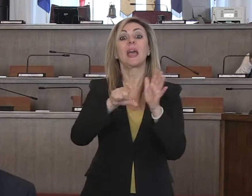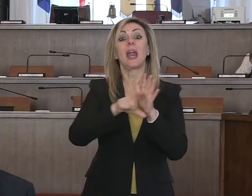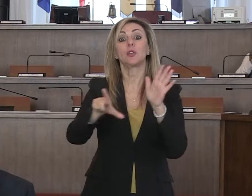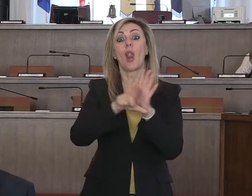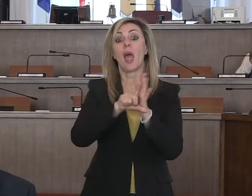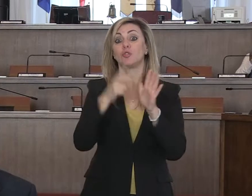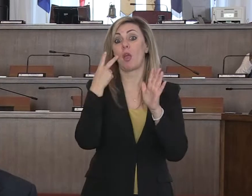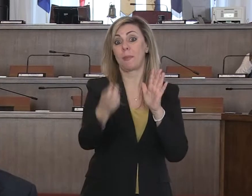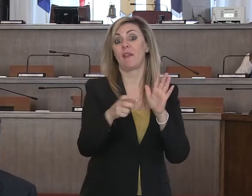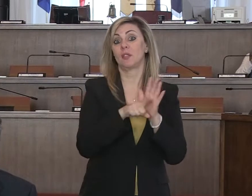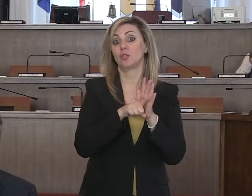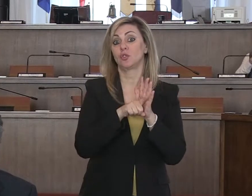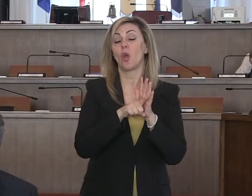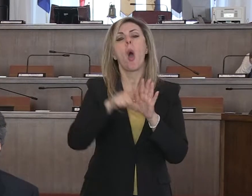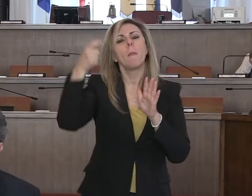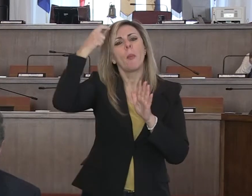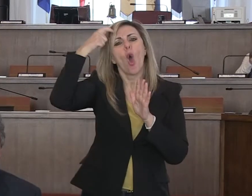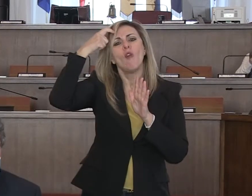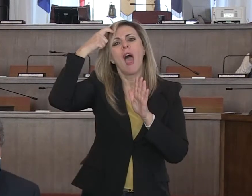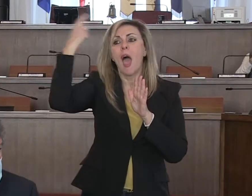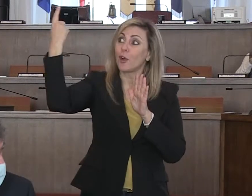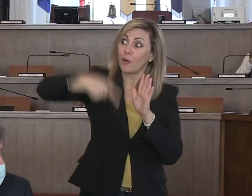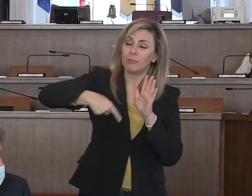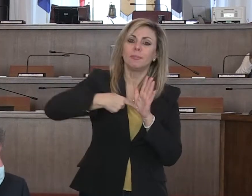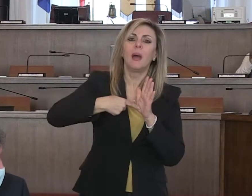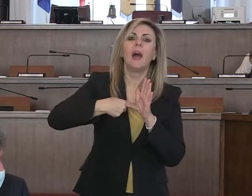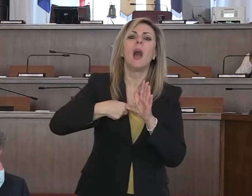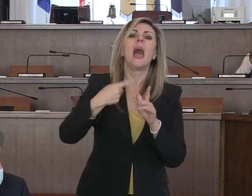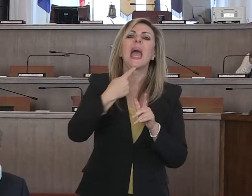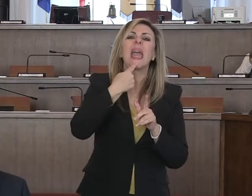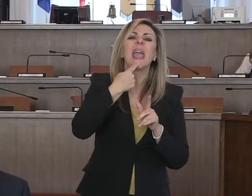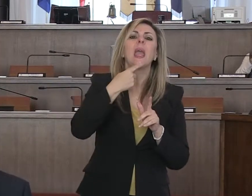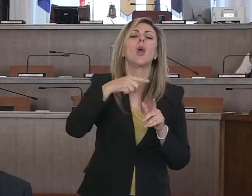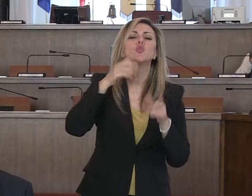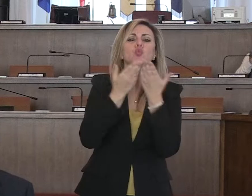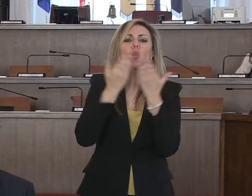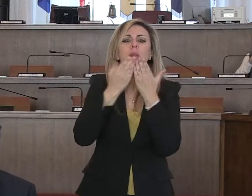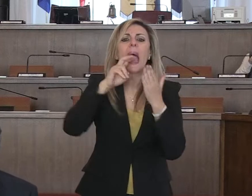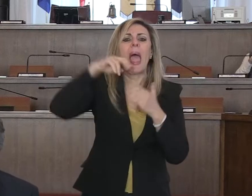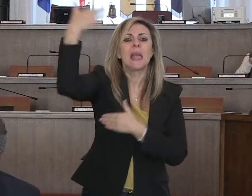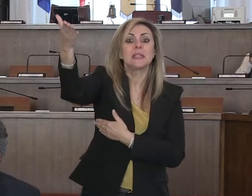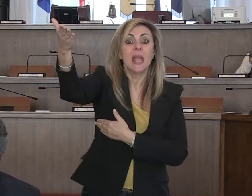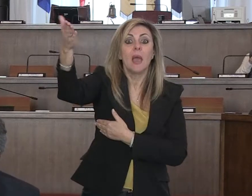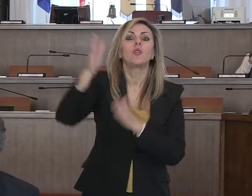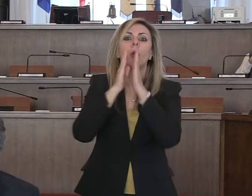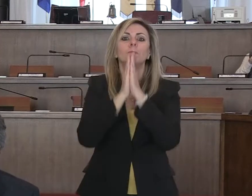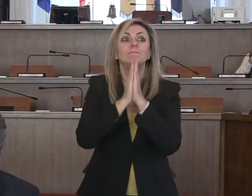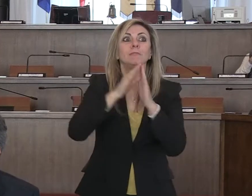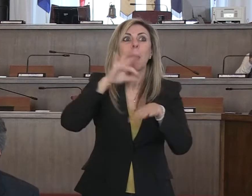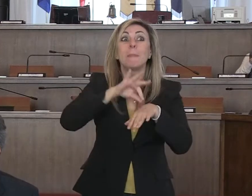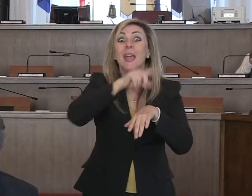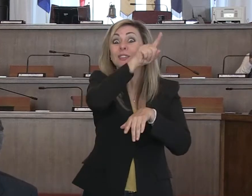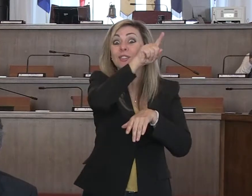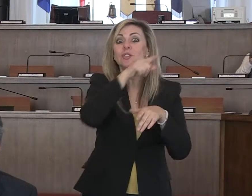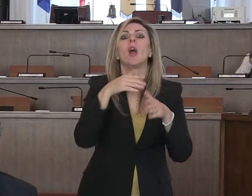appena emanato dal Governo che consente l'equiparazione dei titoli conseguiti all'estero, rivolgiamo un appello alla nostra